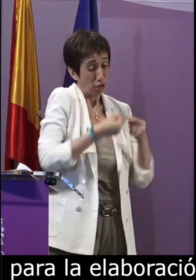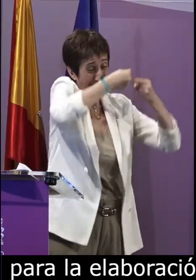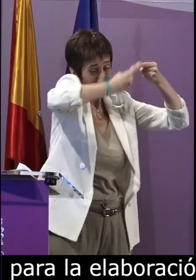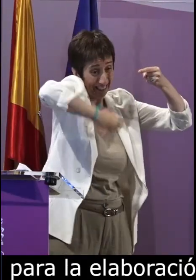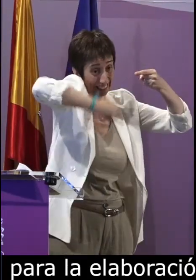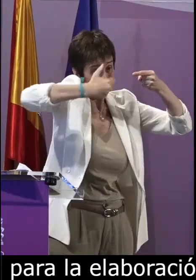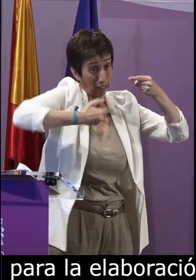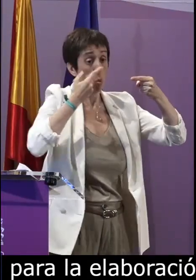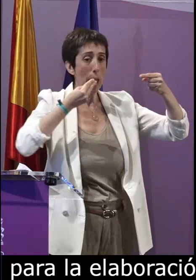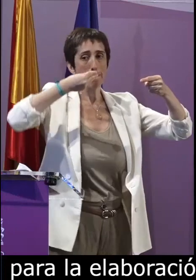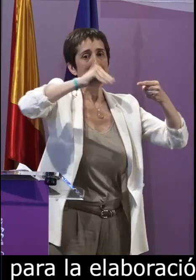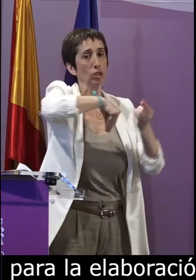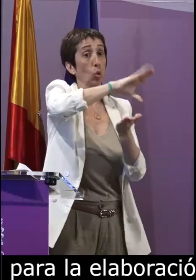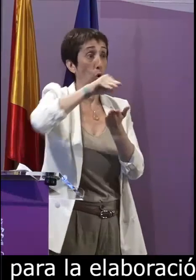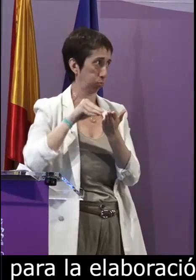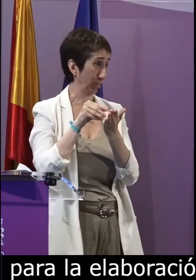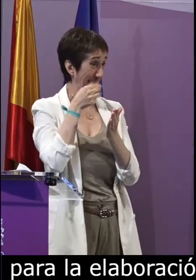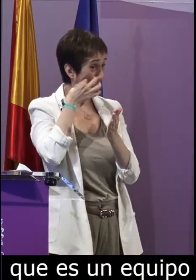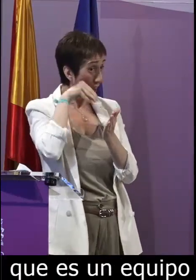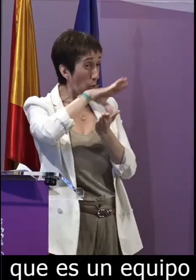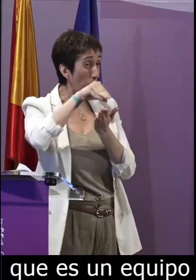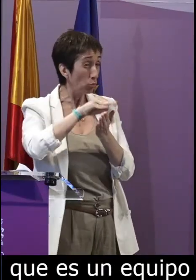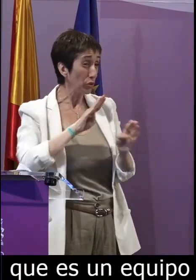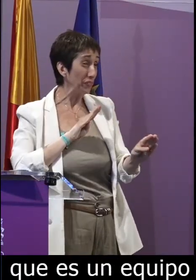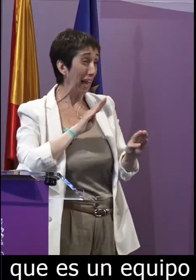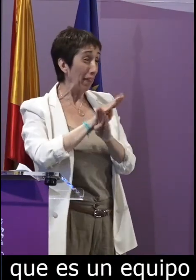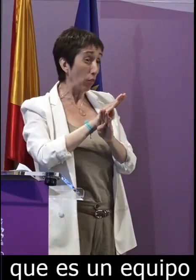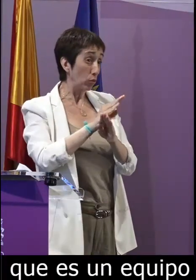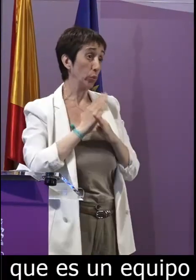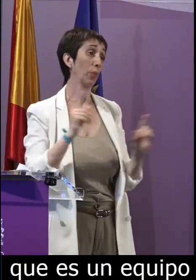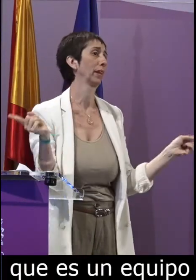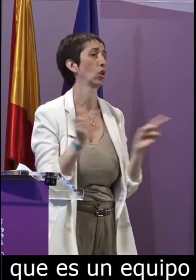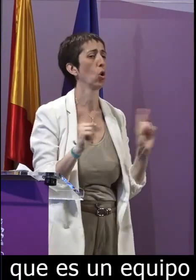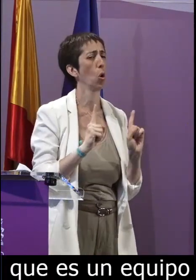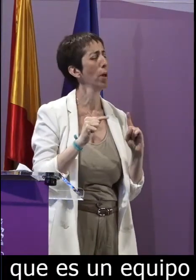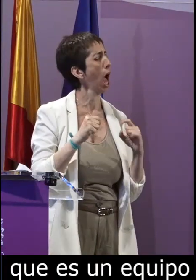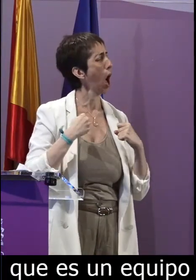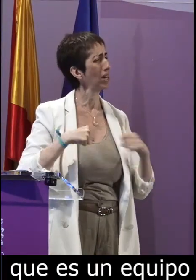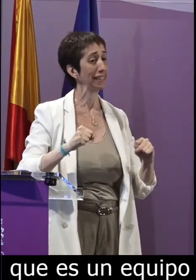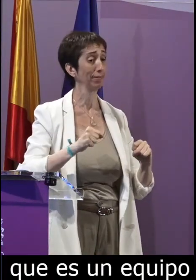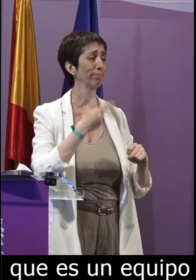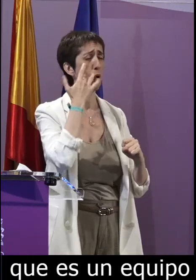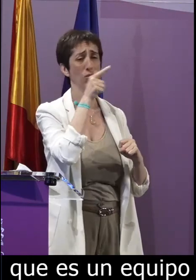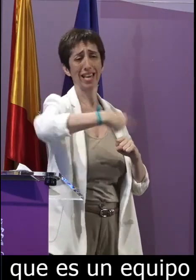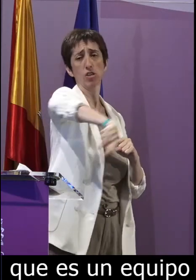profesional oyente que han desarrollado todas estas acciones que recopila el corpus y con no